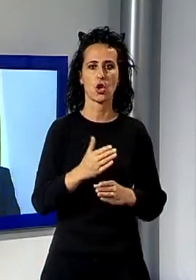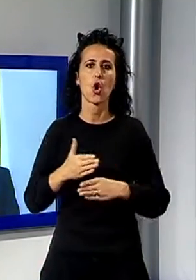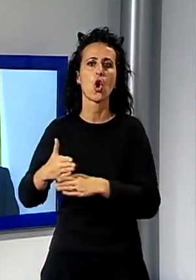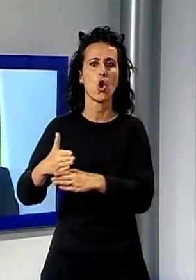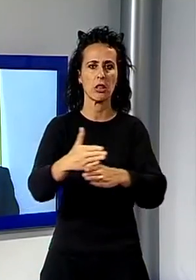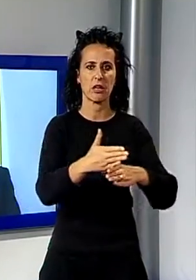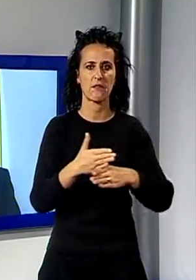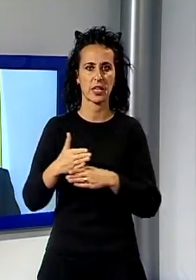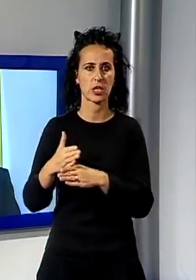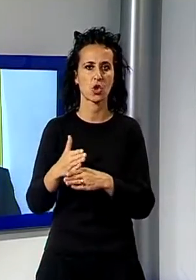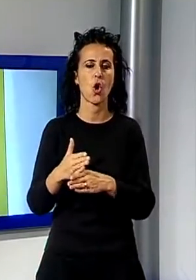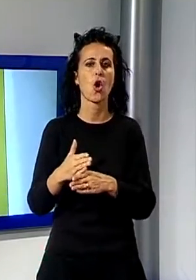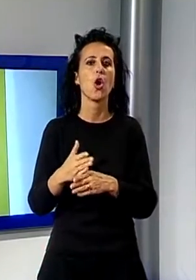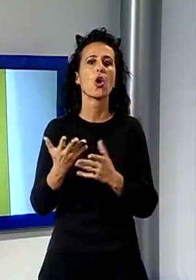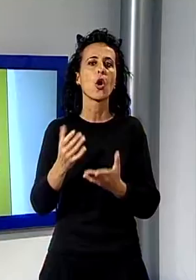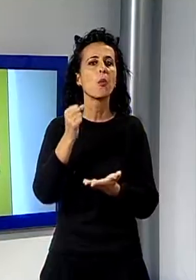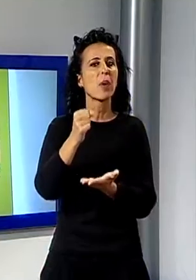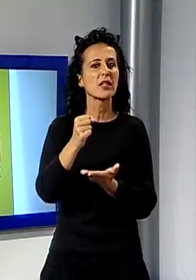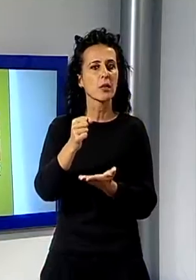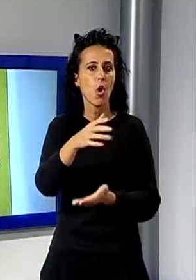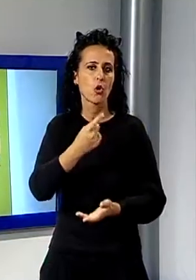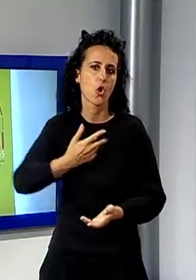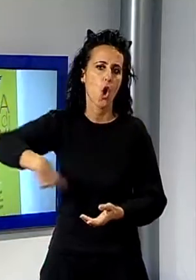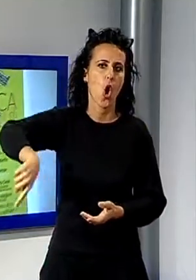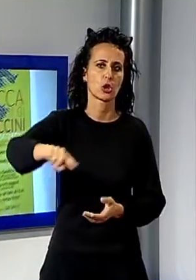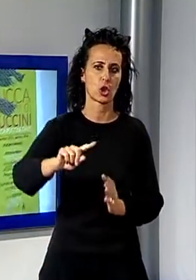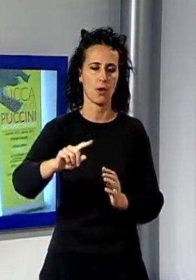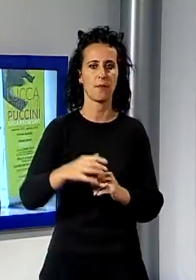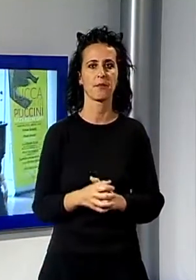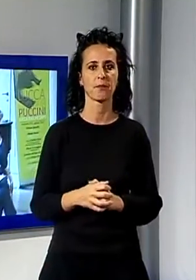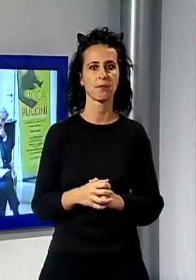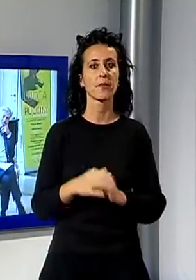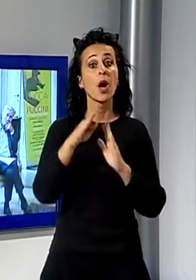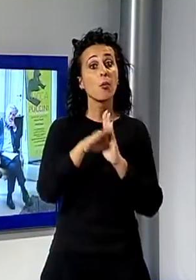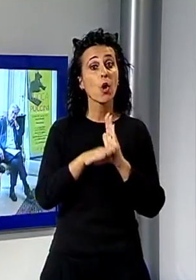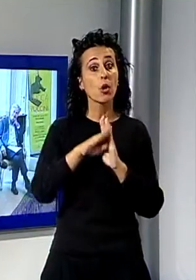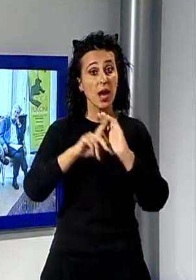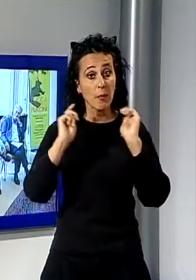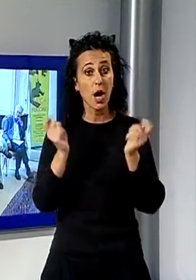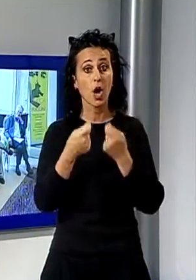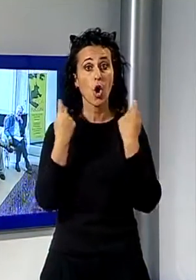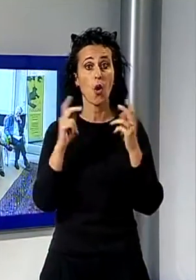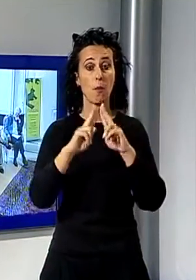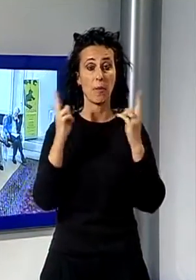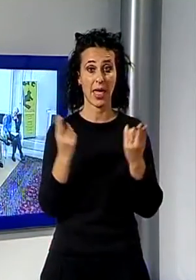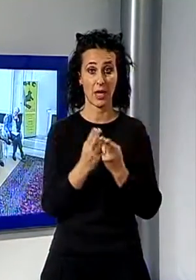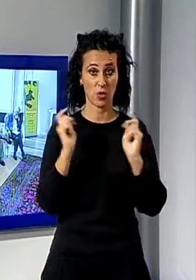patrimonio attuale che noi abbiamo. Il programma completo dei Puccini Days è consultabile sul sito